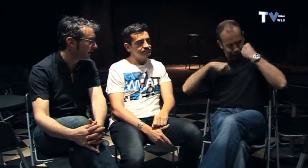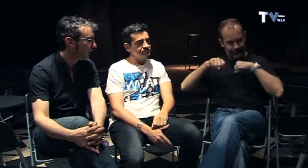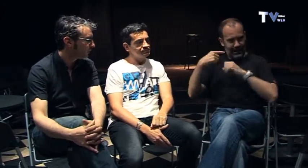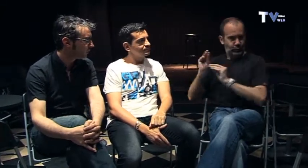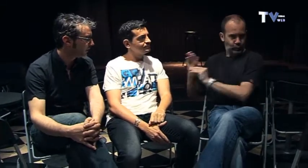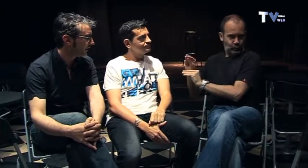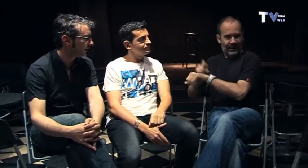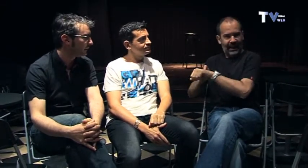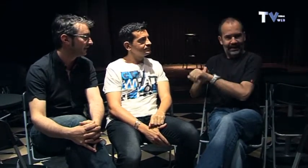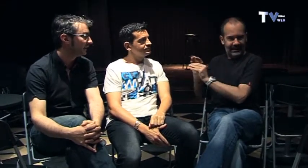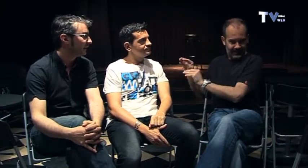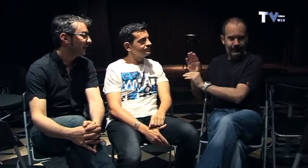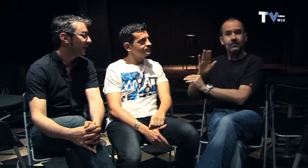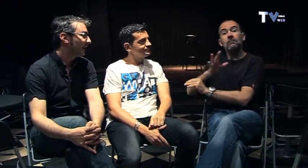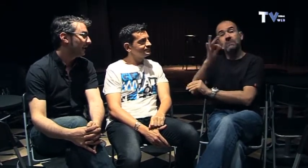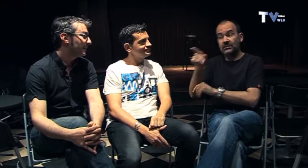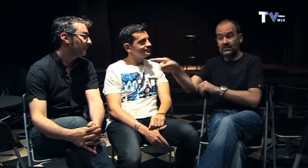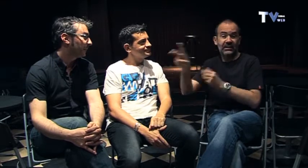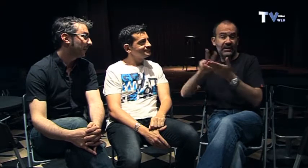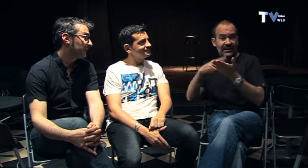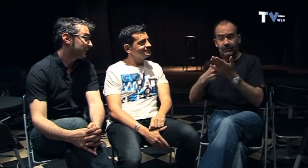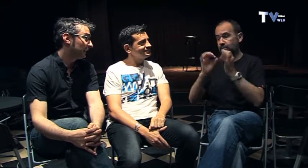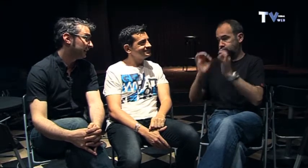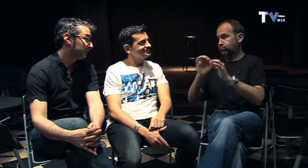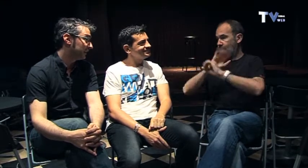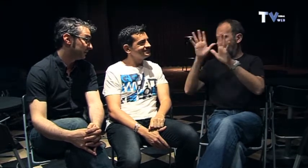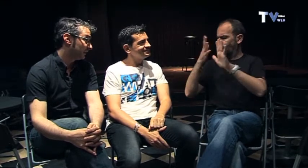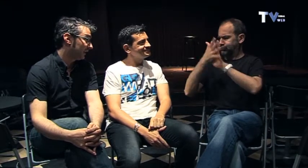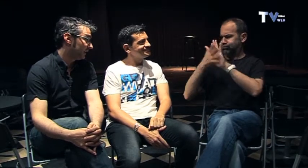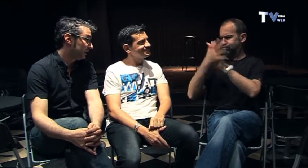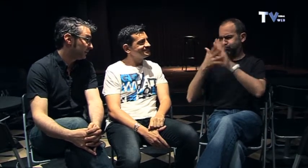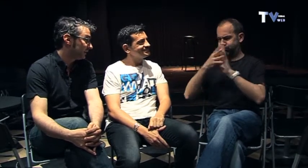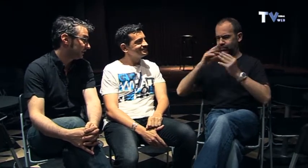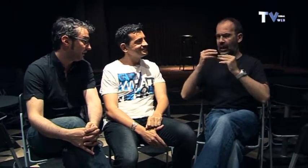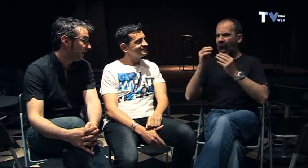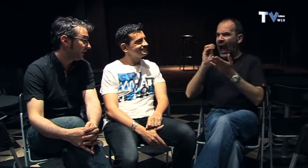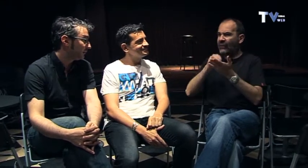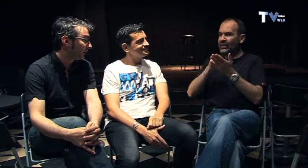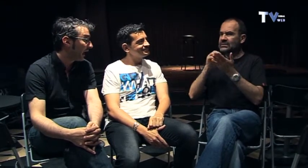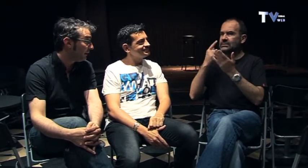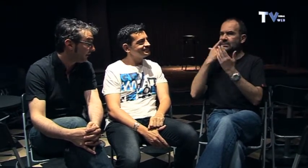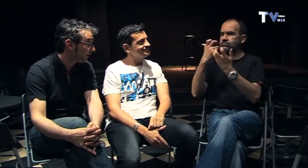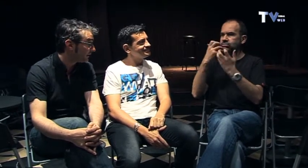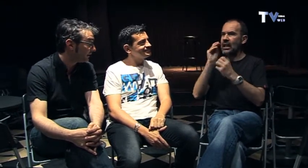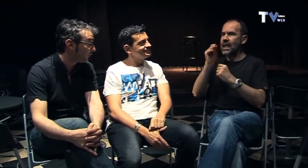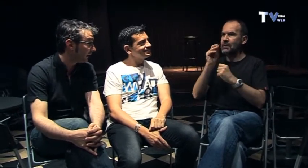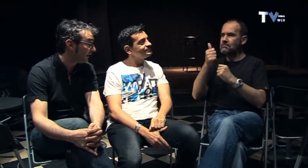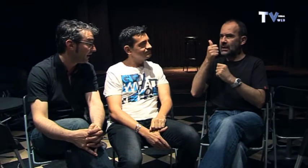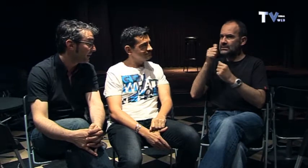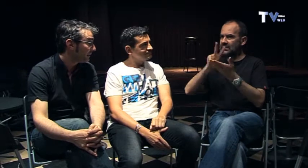con movimiento y demás y además claro el intérprete pues claramente pues asigna pero claro a veces incluso parecía me